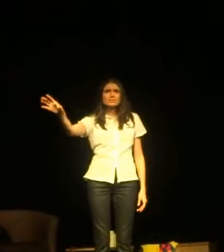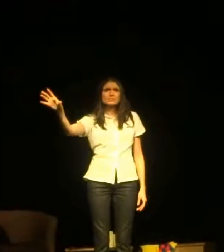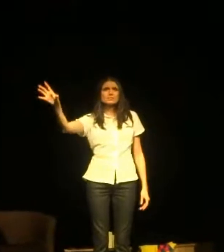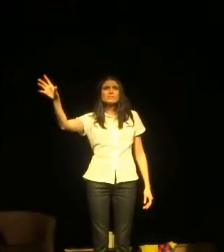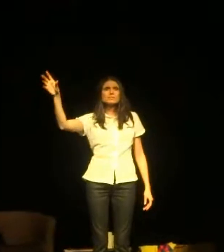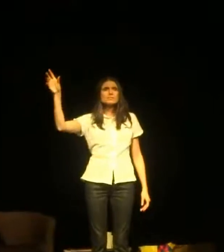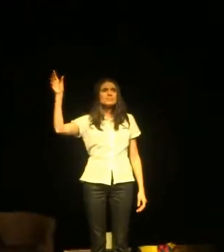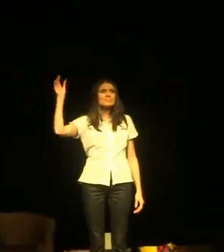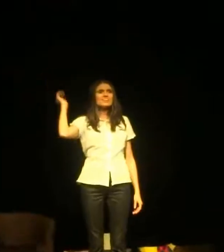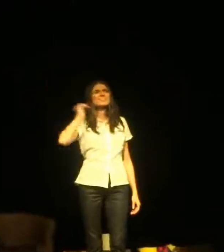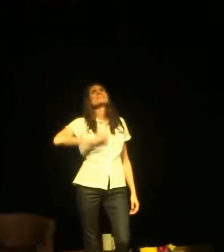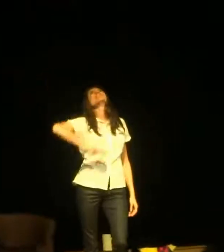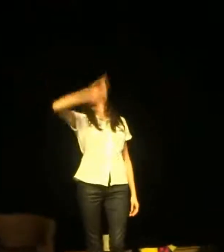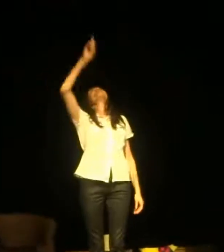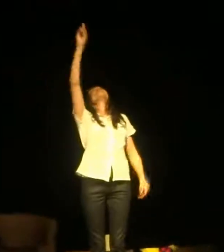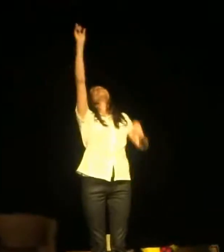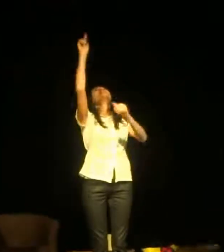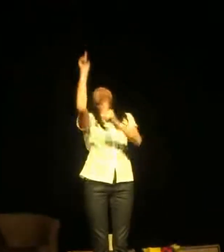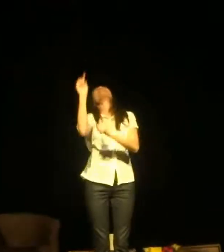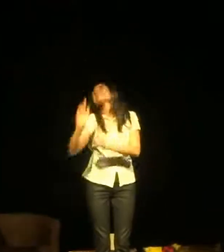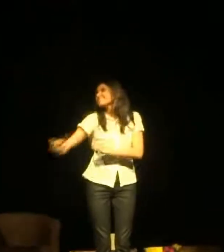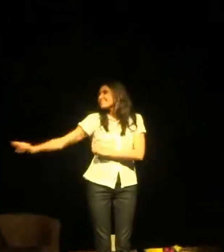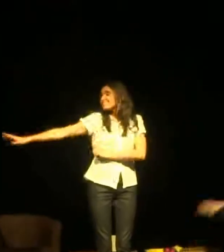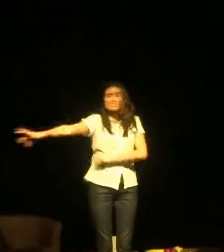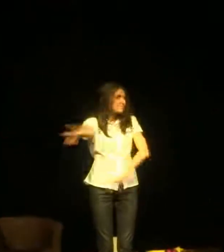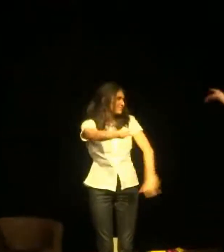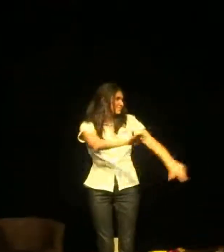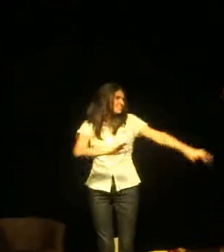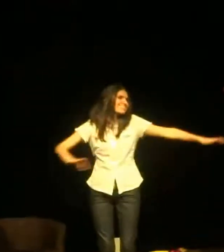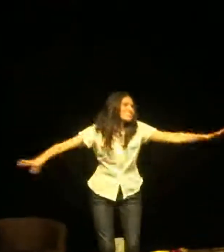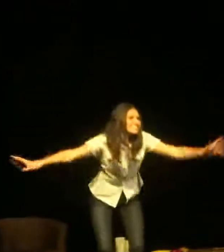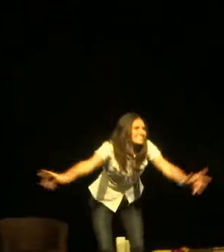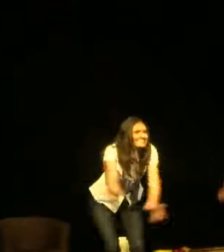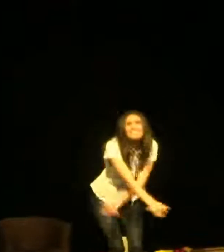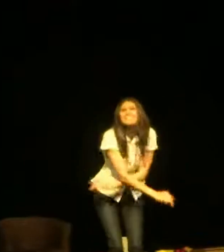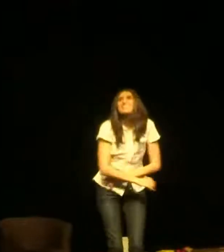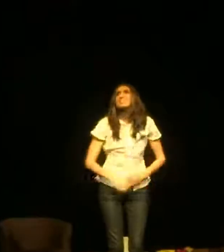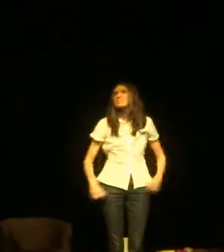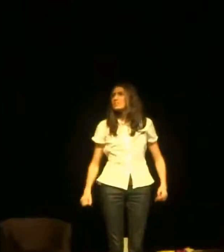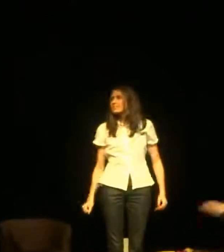Il paraît qu'il y a un vieux là-haut